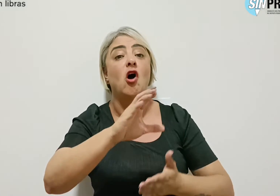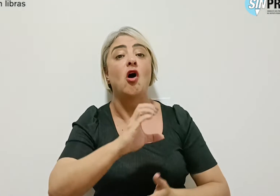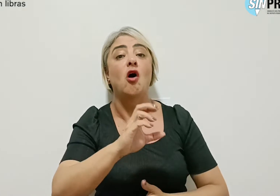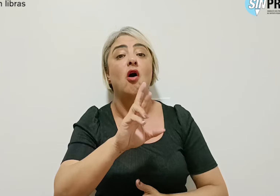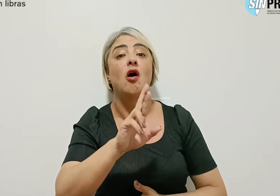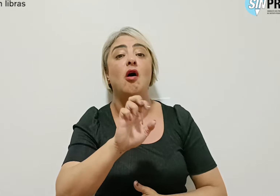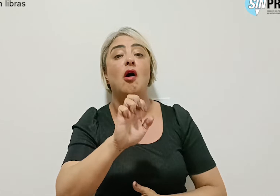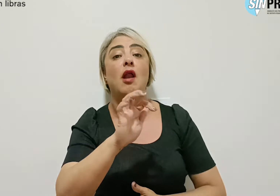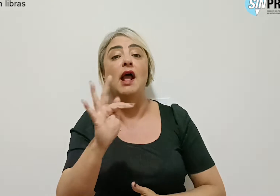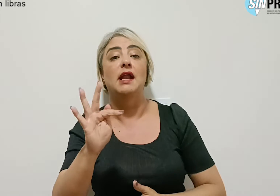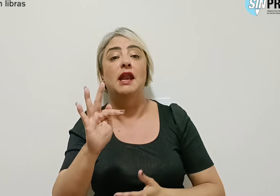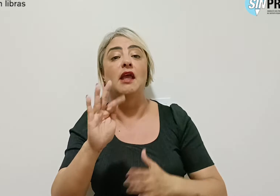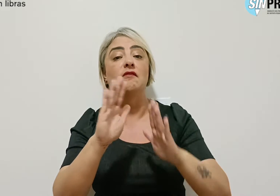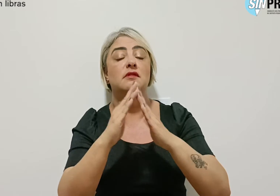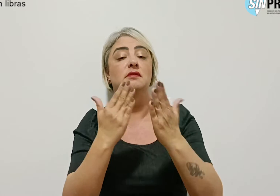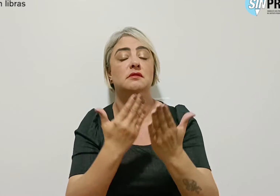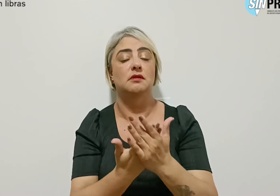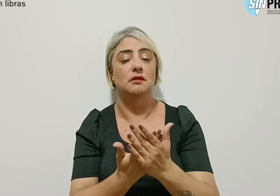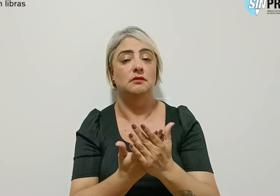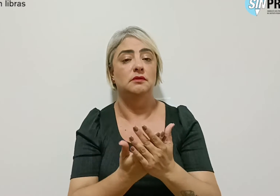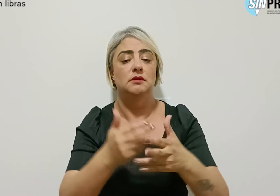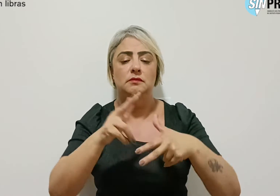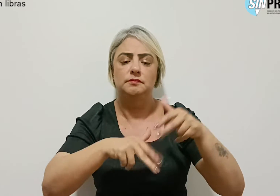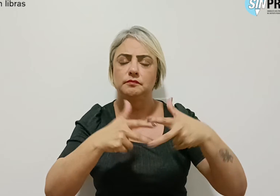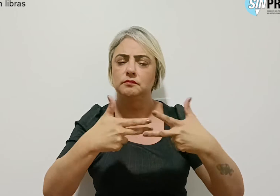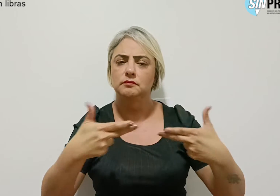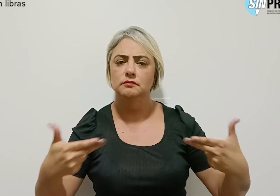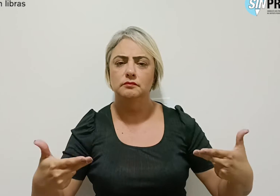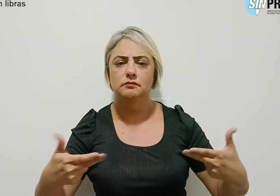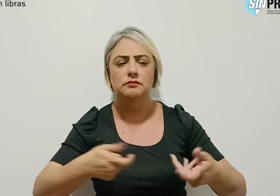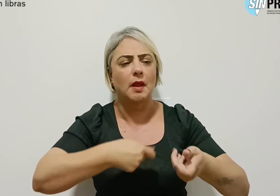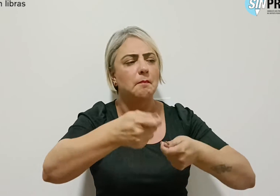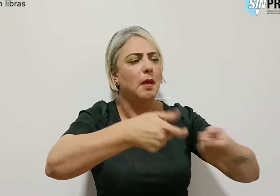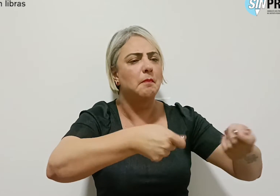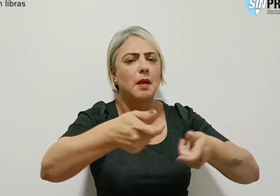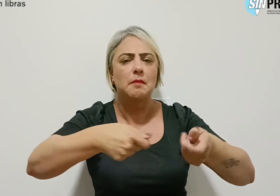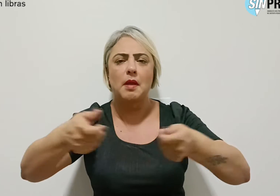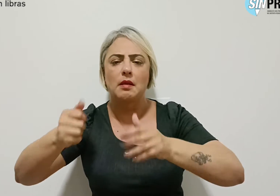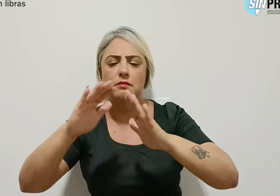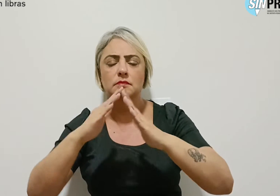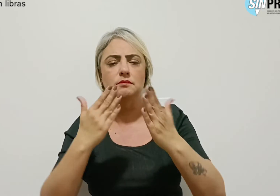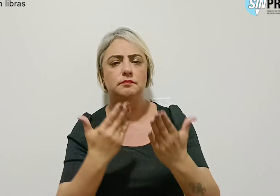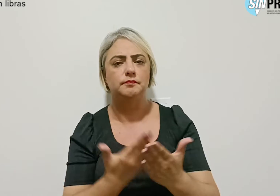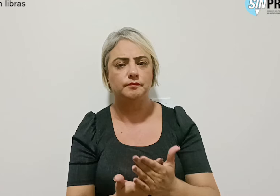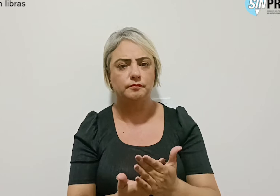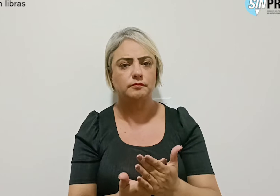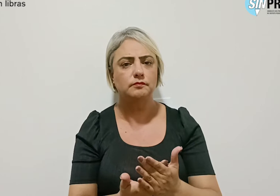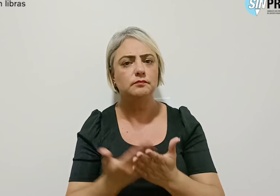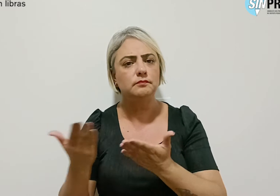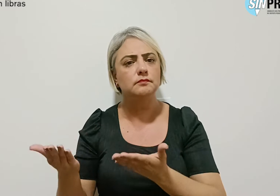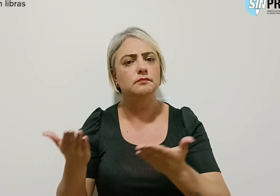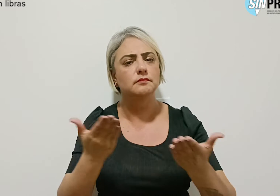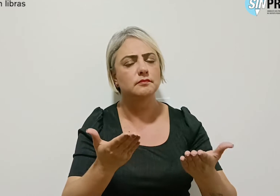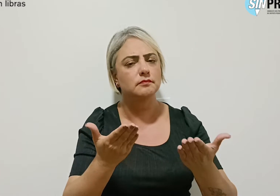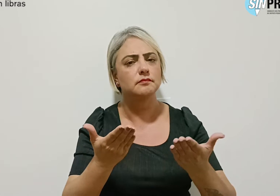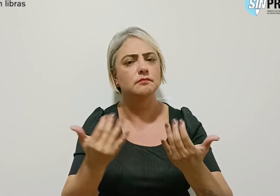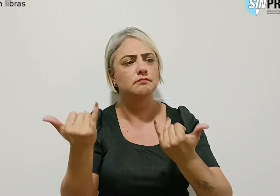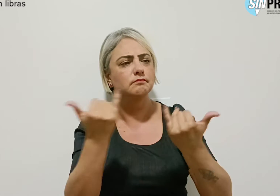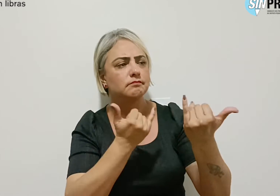Escolas. O material que está sendo distribuído nas escolas traz informações a